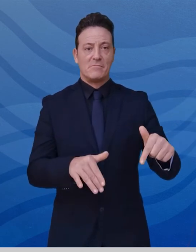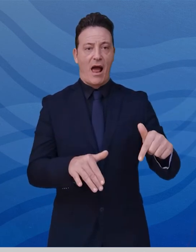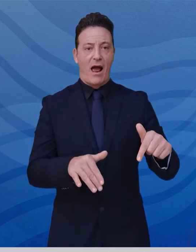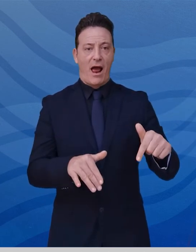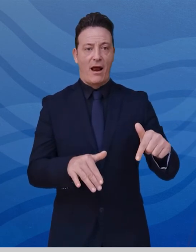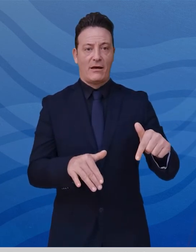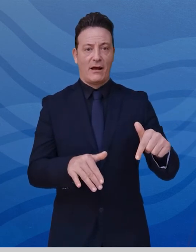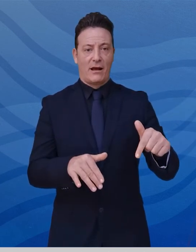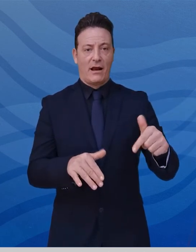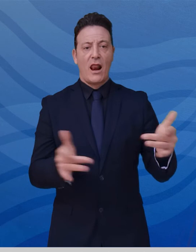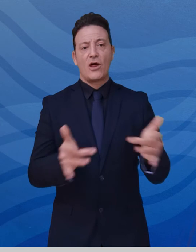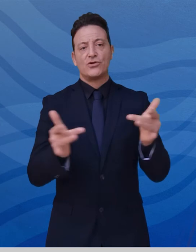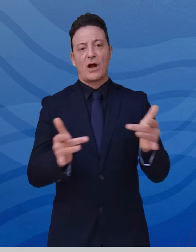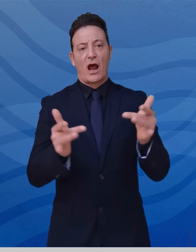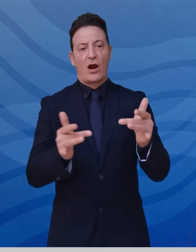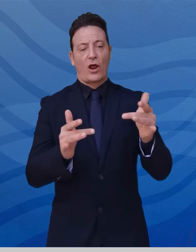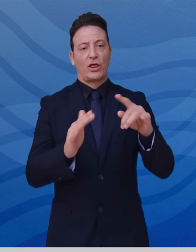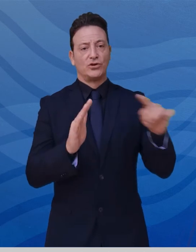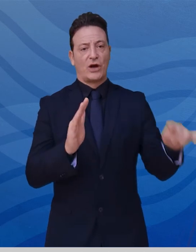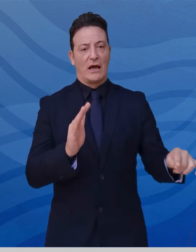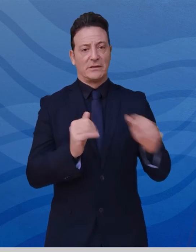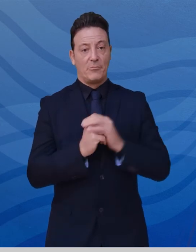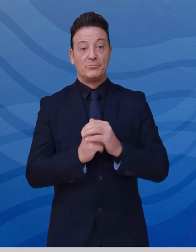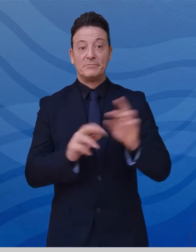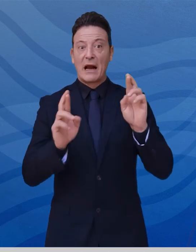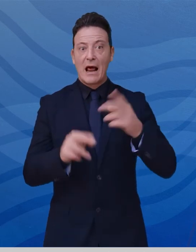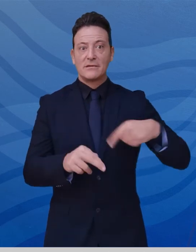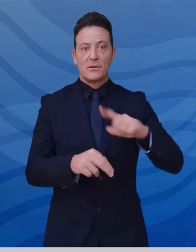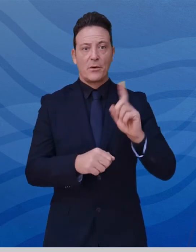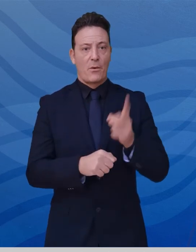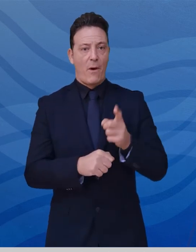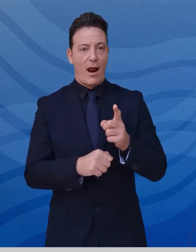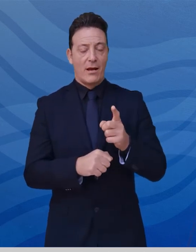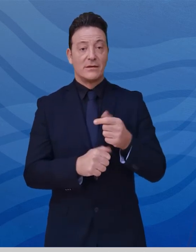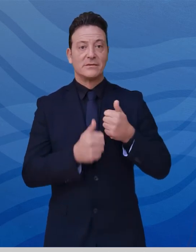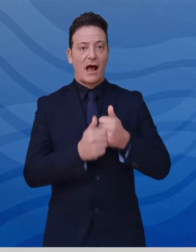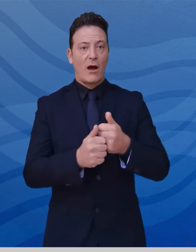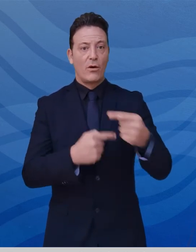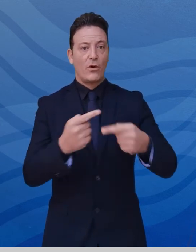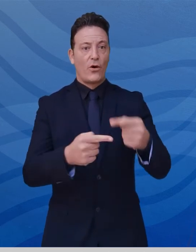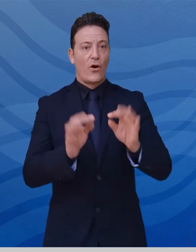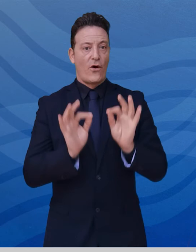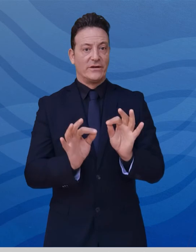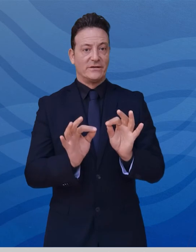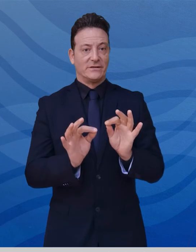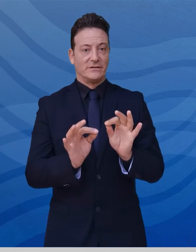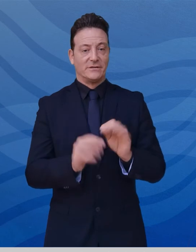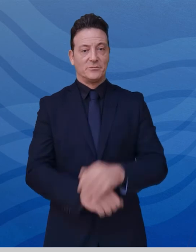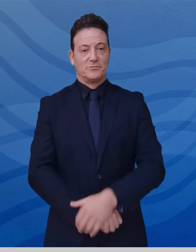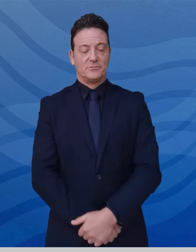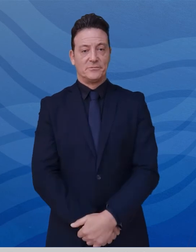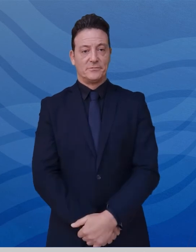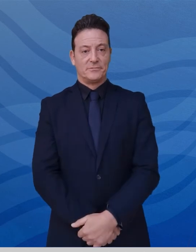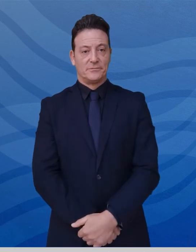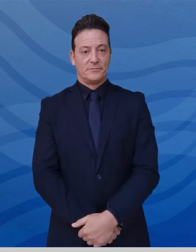in discesa. Speriamo che questo andamento rispecchi anche quello